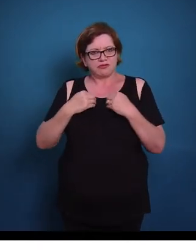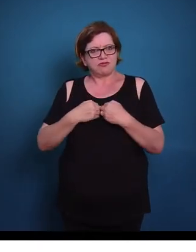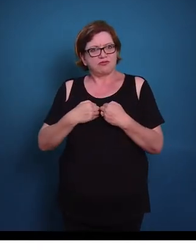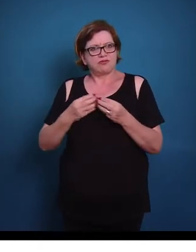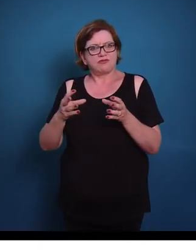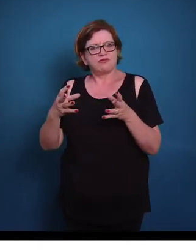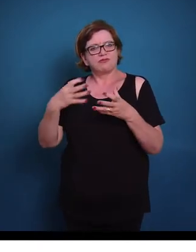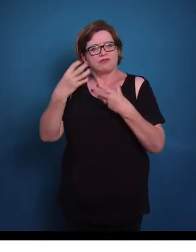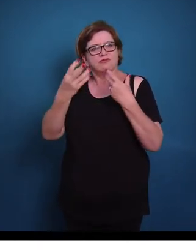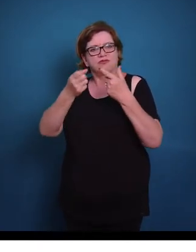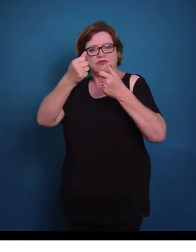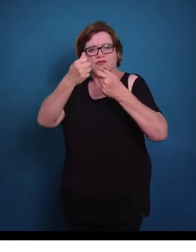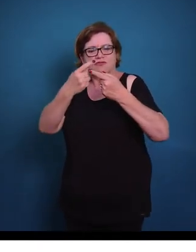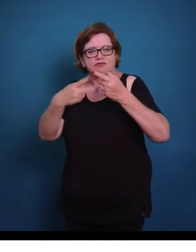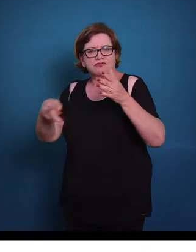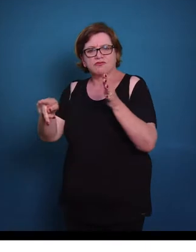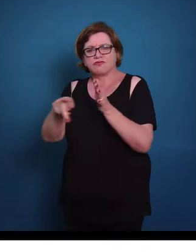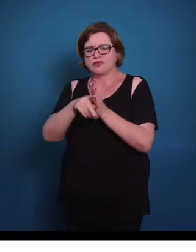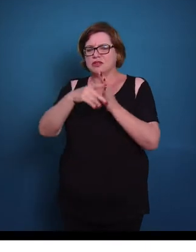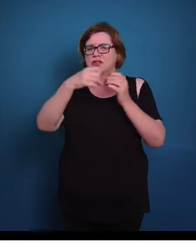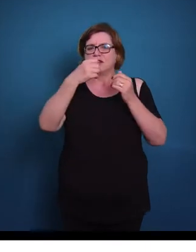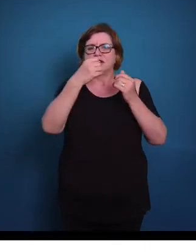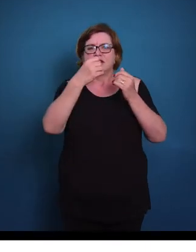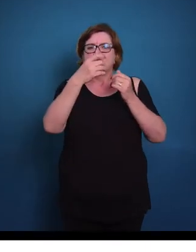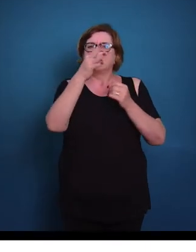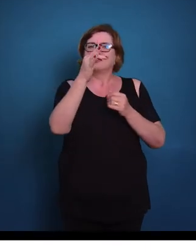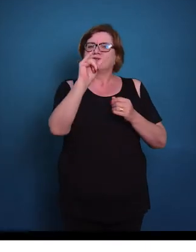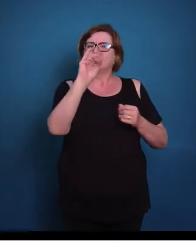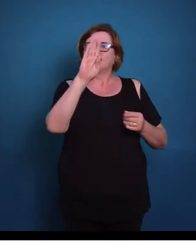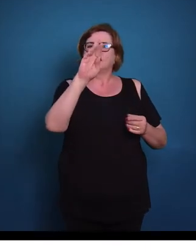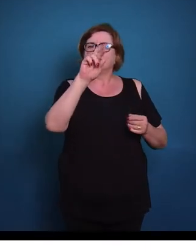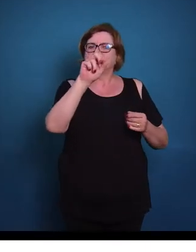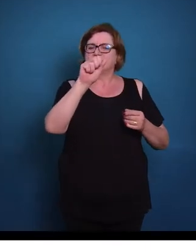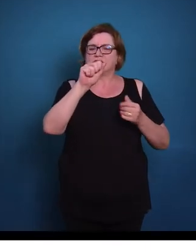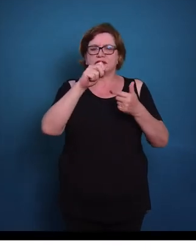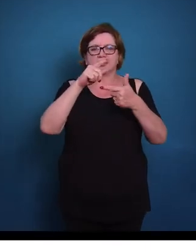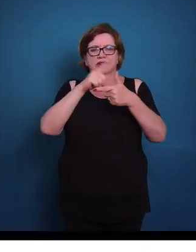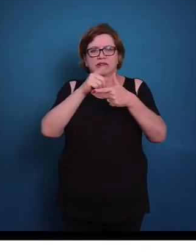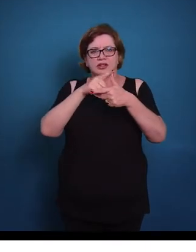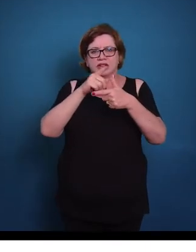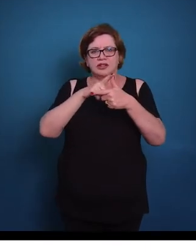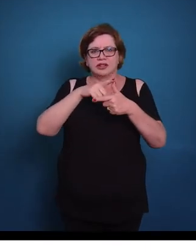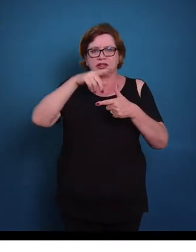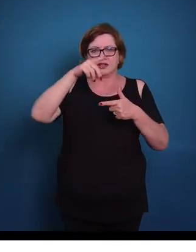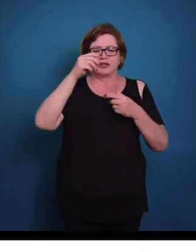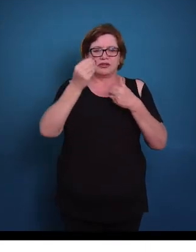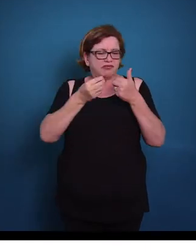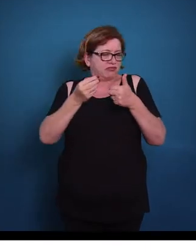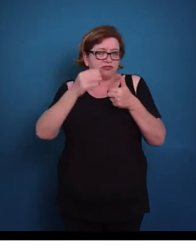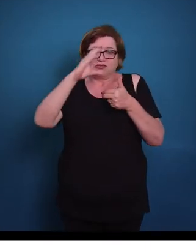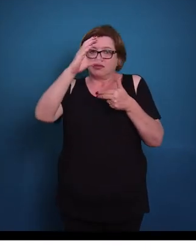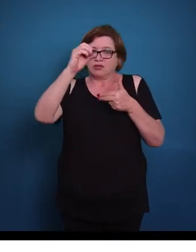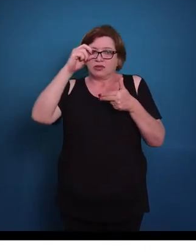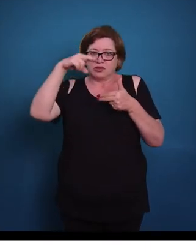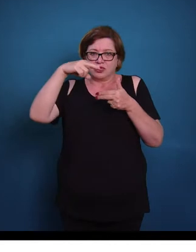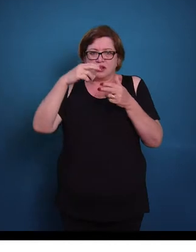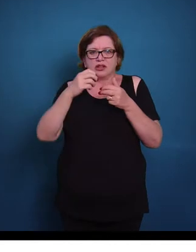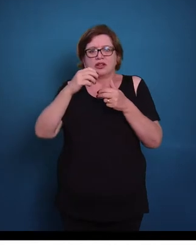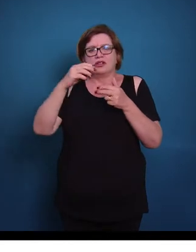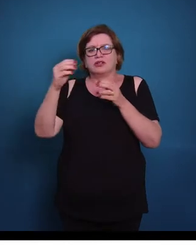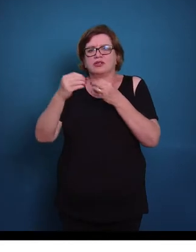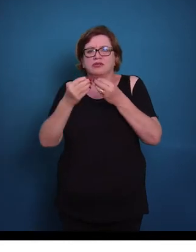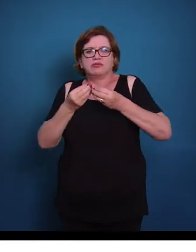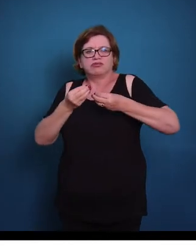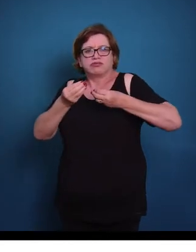com os tipos de fibras que nós temos nessa matriz extracelular. Então nós temos os tecidos conjuntivos propriamente dito, que é o frouxo, o denso